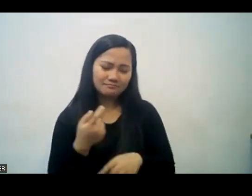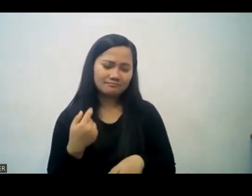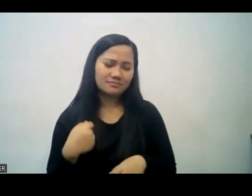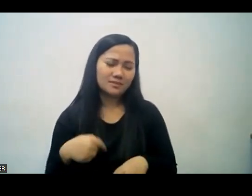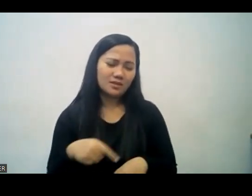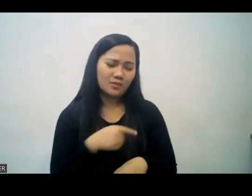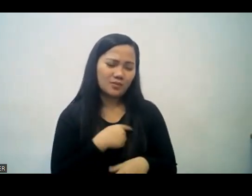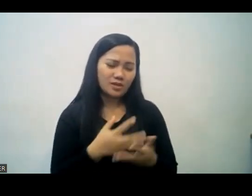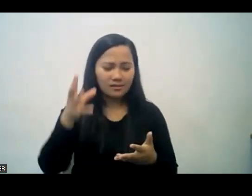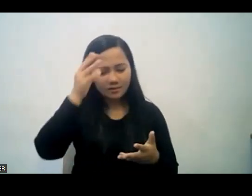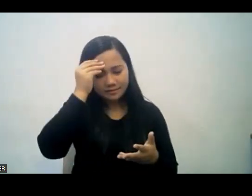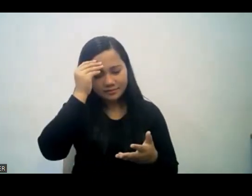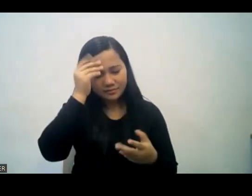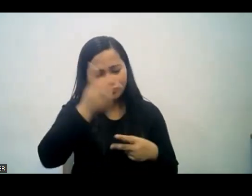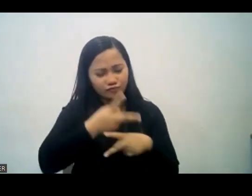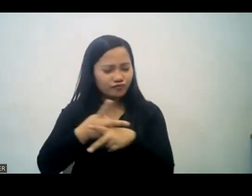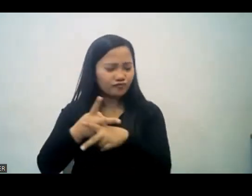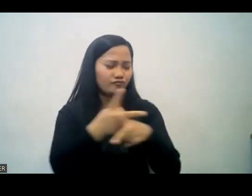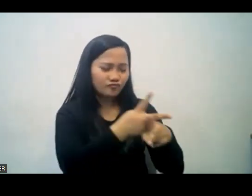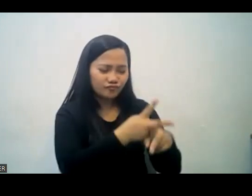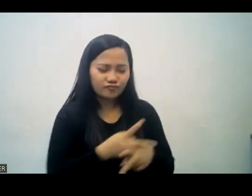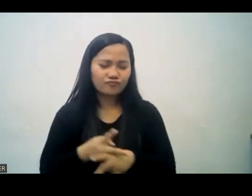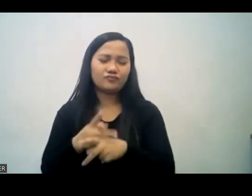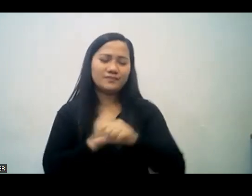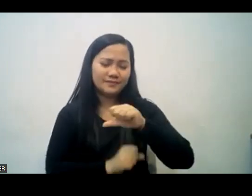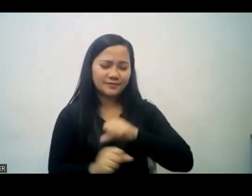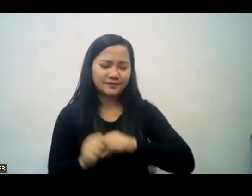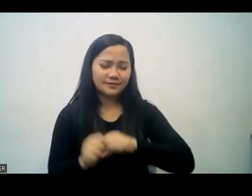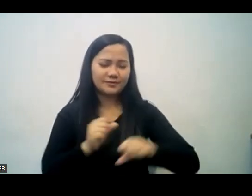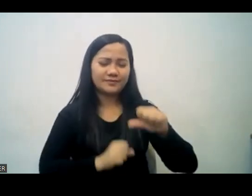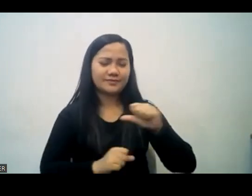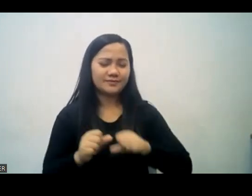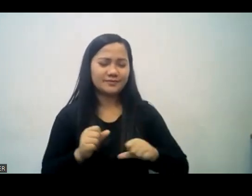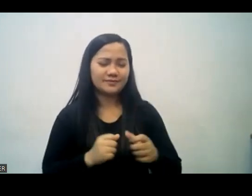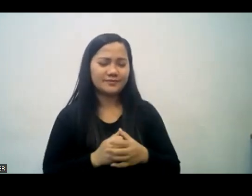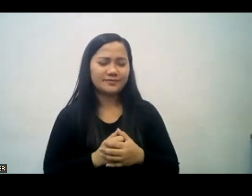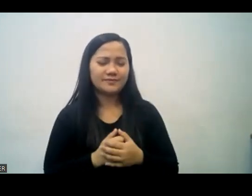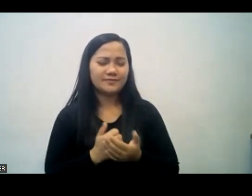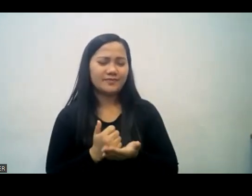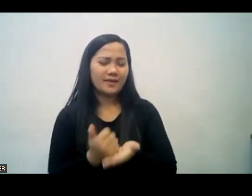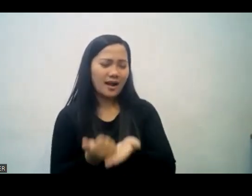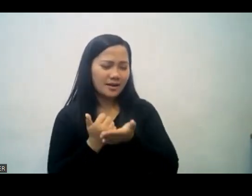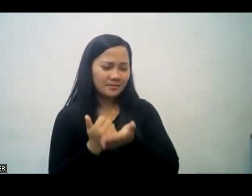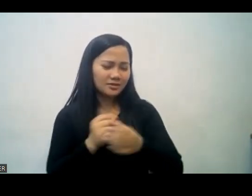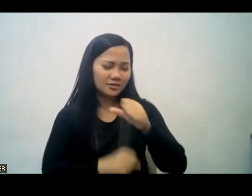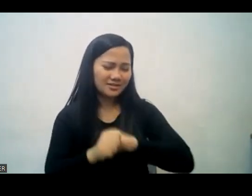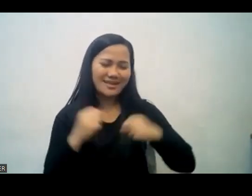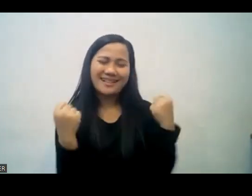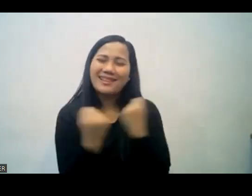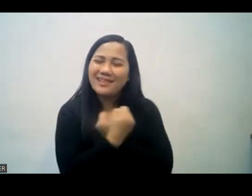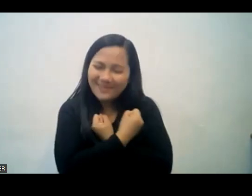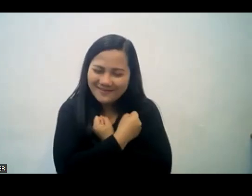kaya nga nawa ay magawa namin papagpumbabain ang aming sarili tulungan ng bawat isa at ibigin ang bawat isa